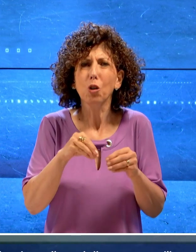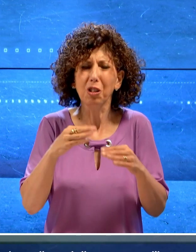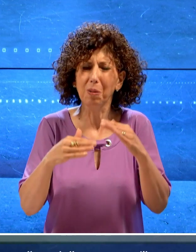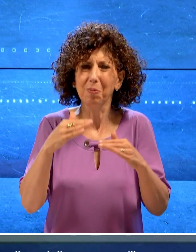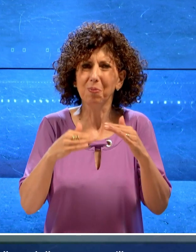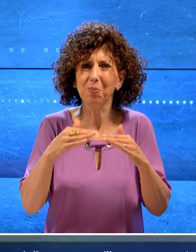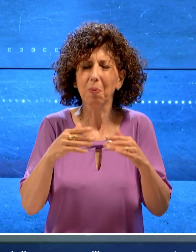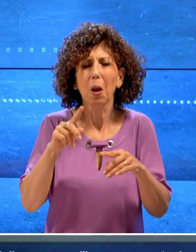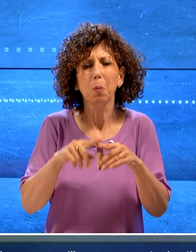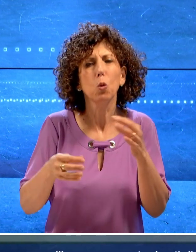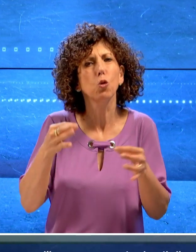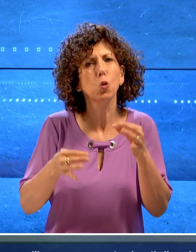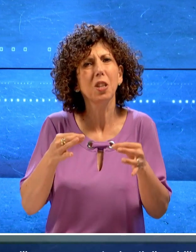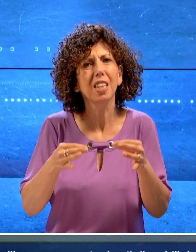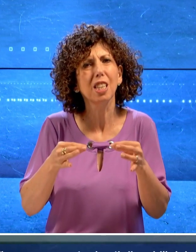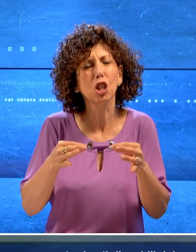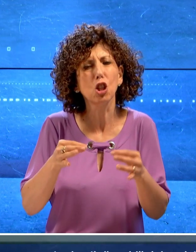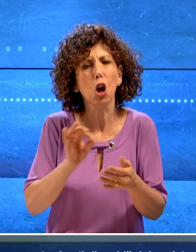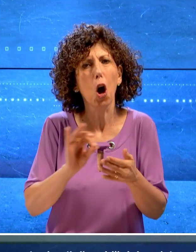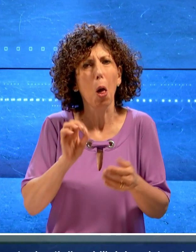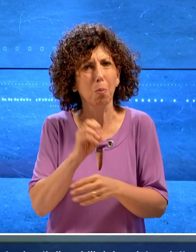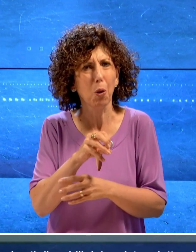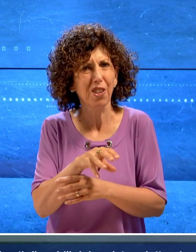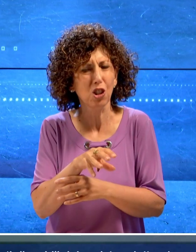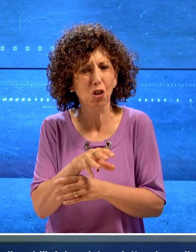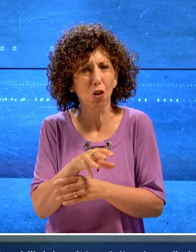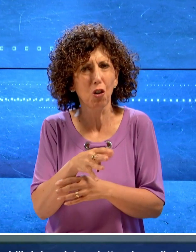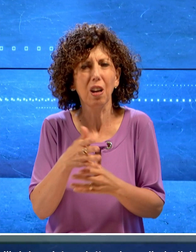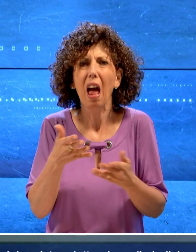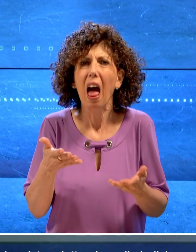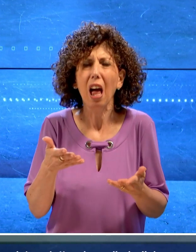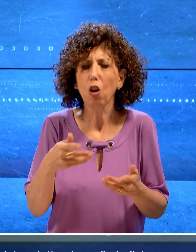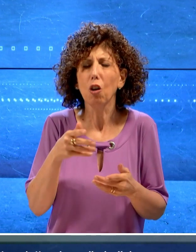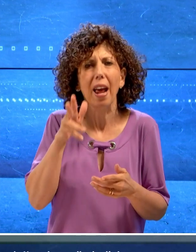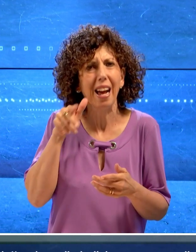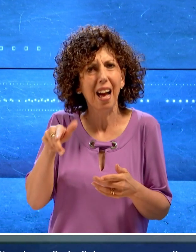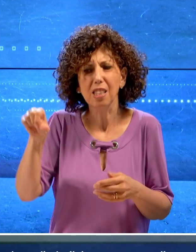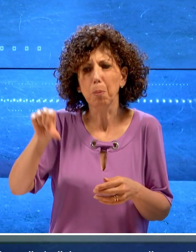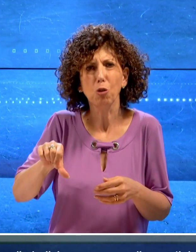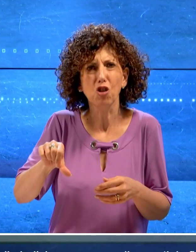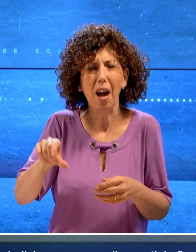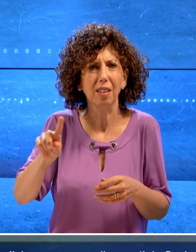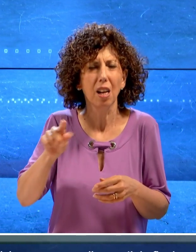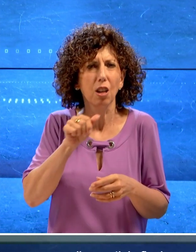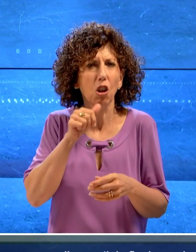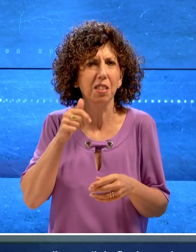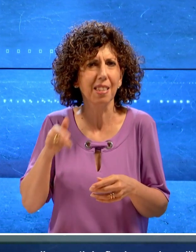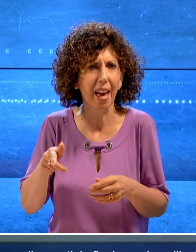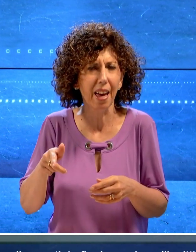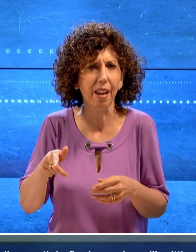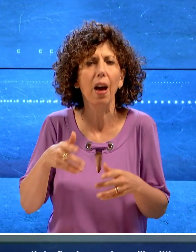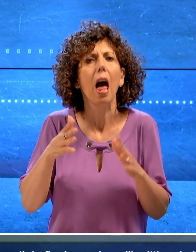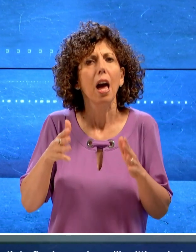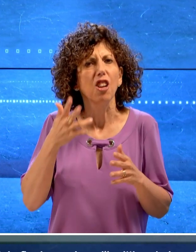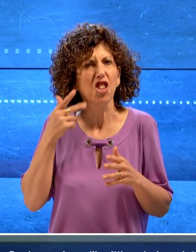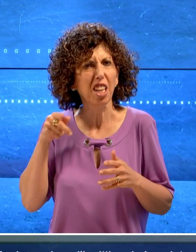e il giudizio espresso nello scrutinio finale rendono illegittima la bocciatura è stato quindi accolto